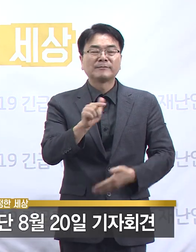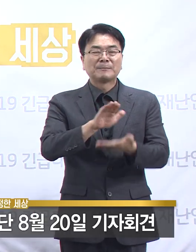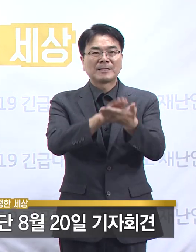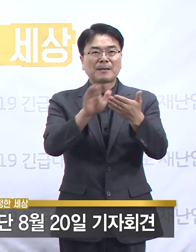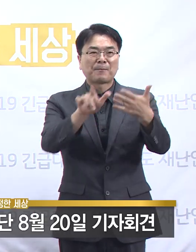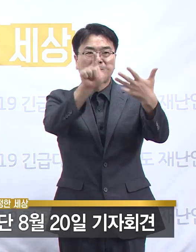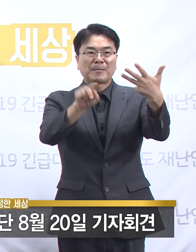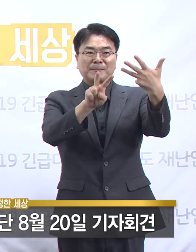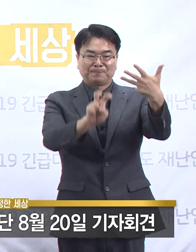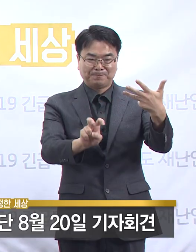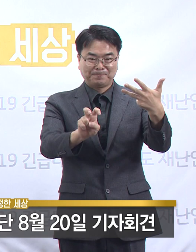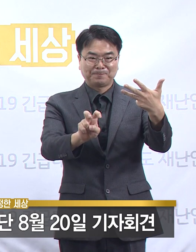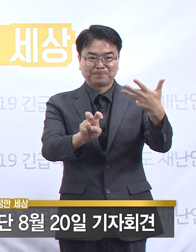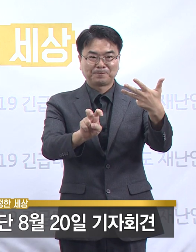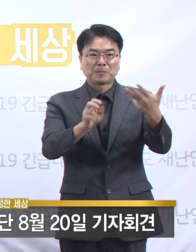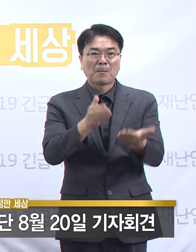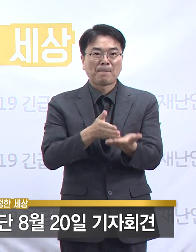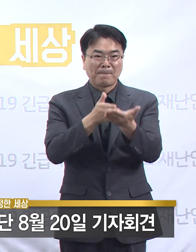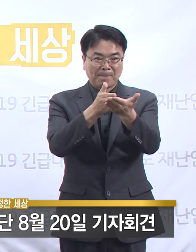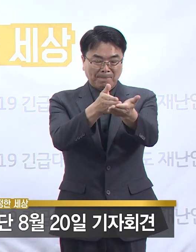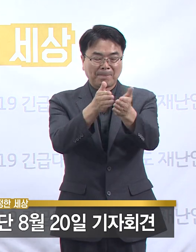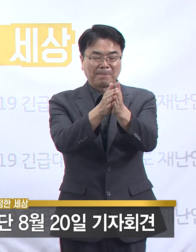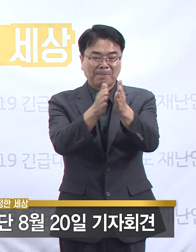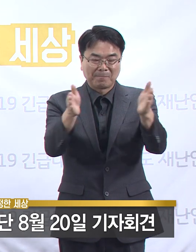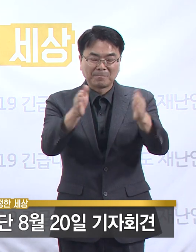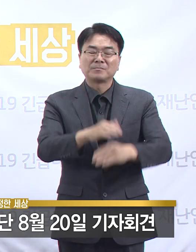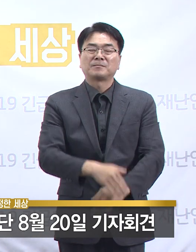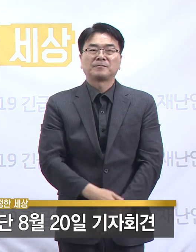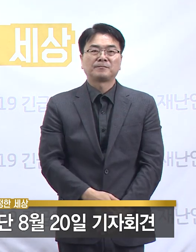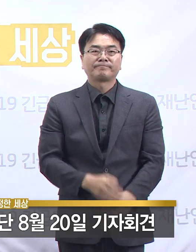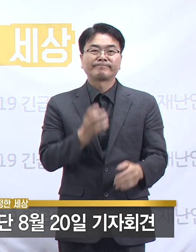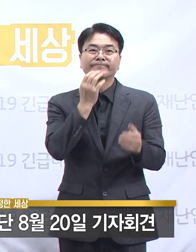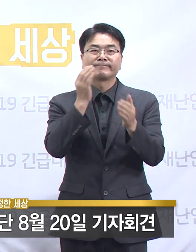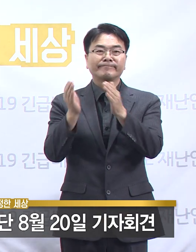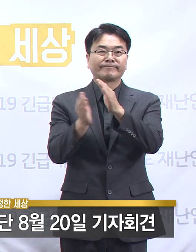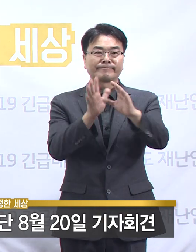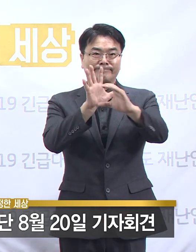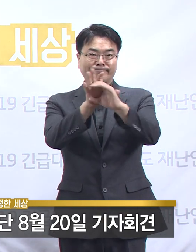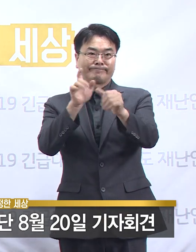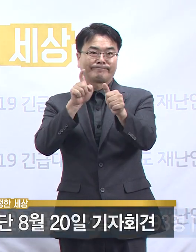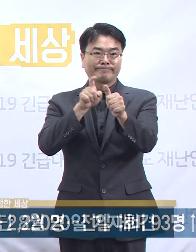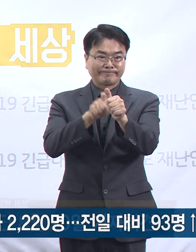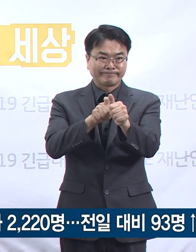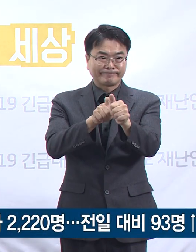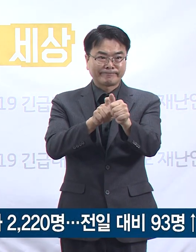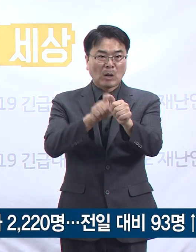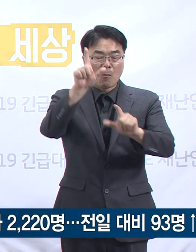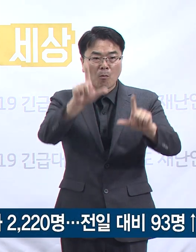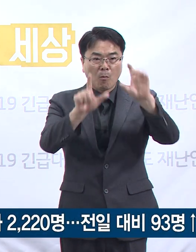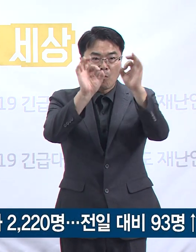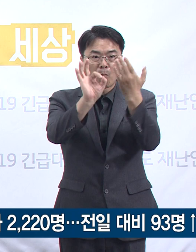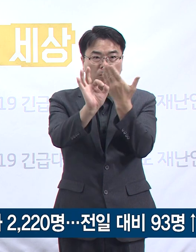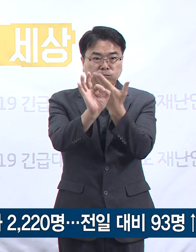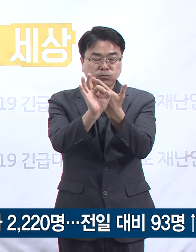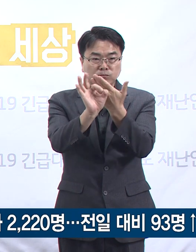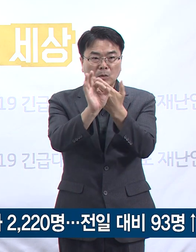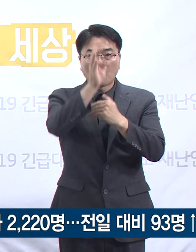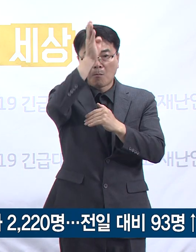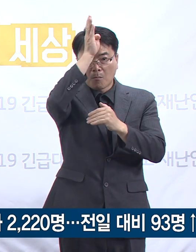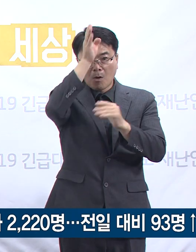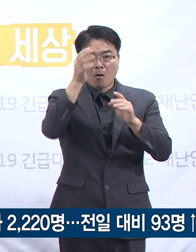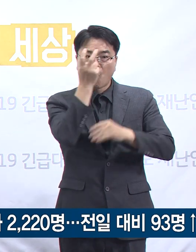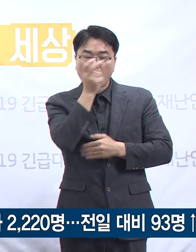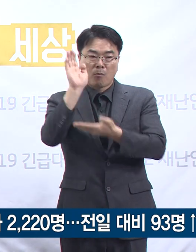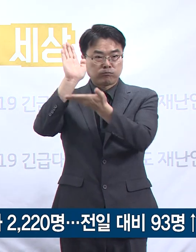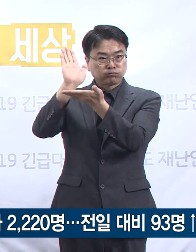정례 브리핑을 시작하겠습니다. 경기도 확진자 발생 환황입니다. 질병관리본부의 발표에